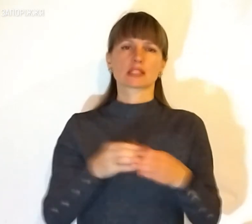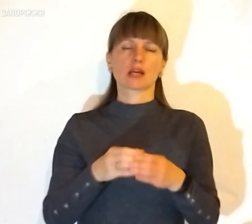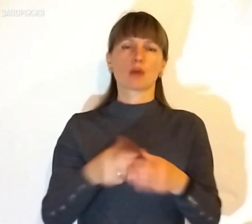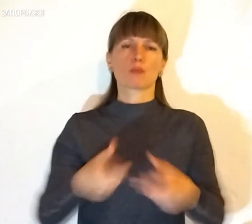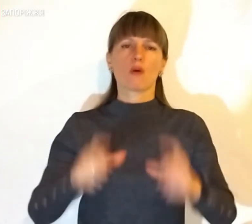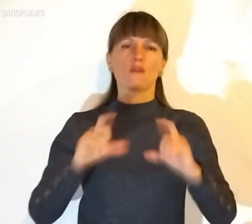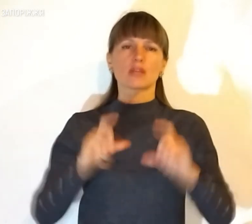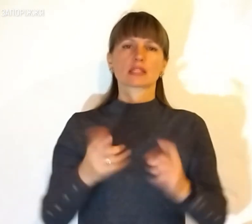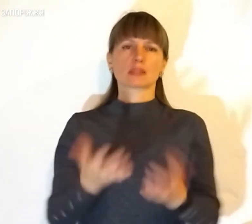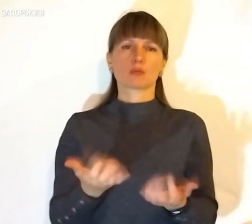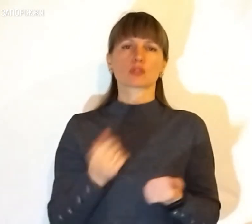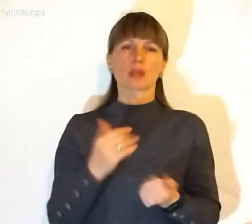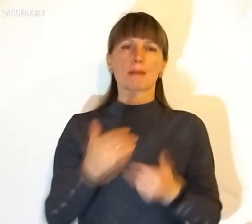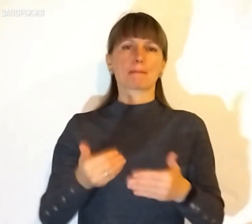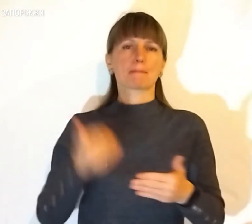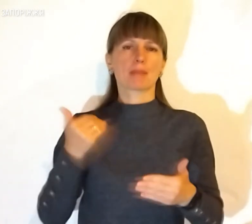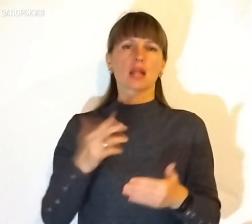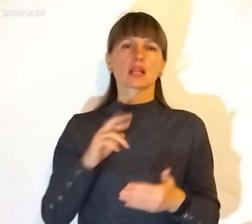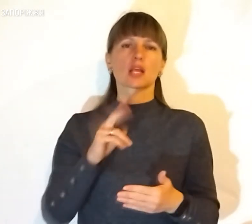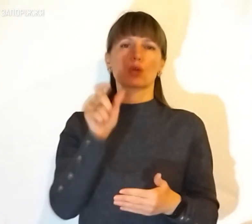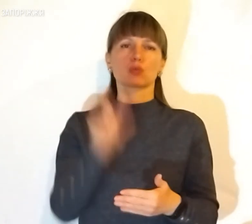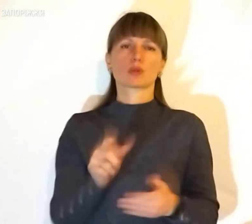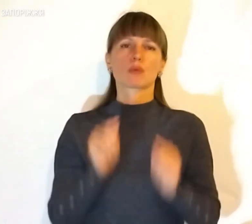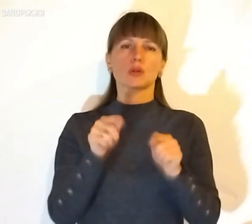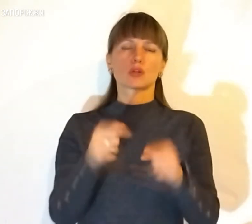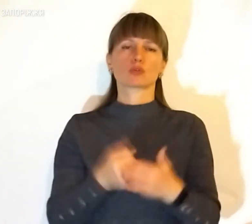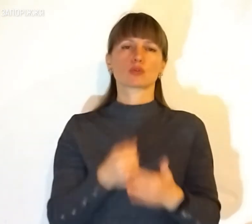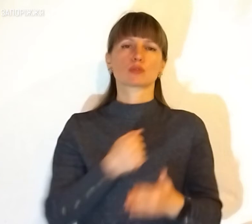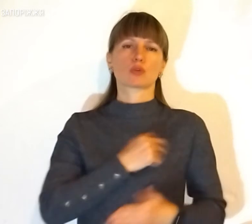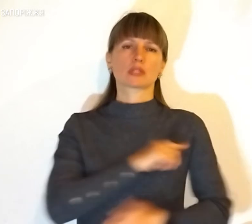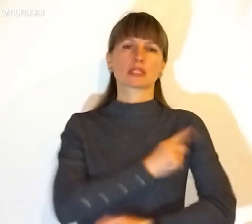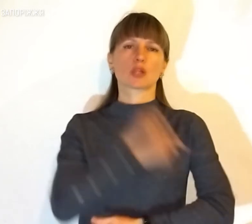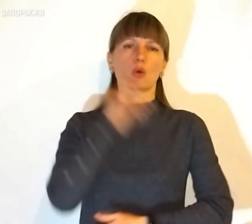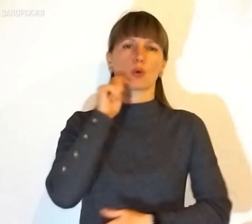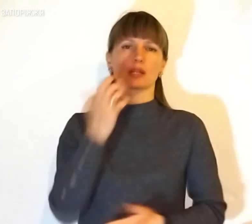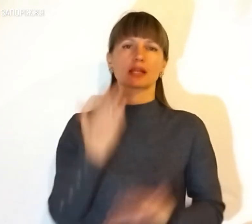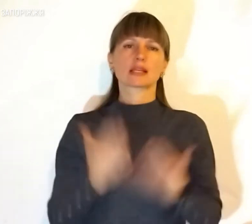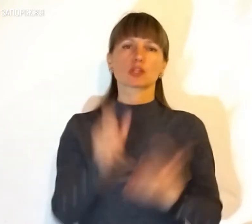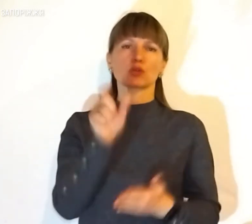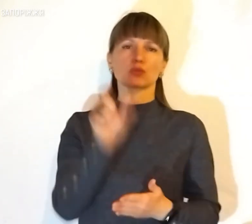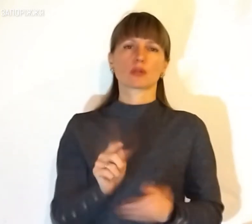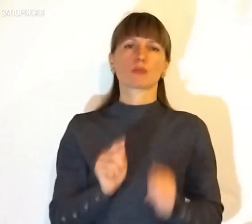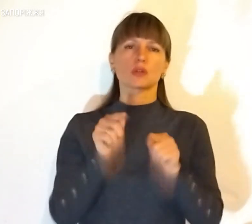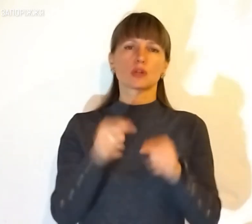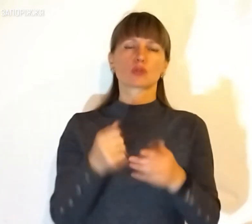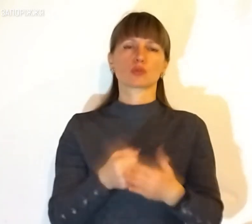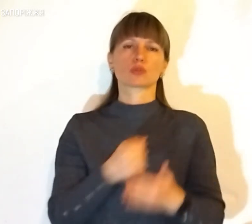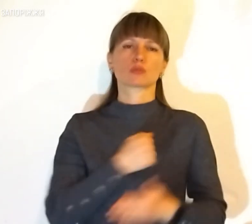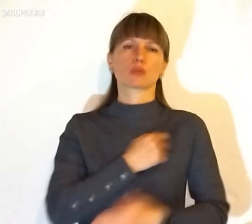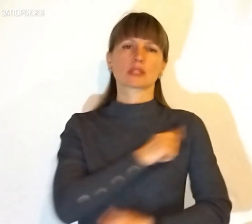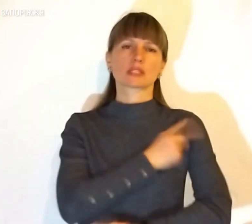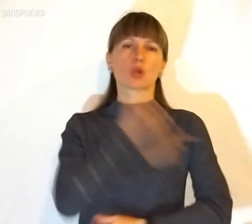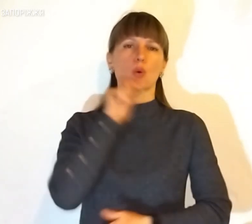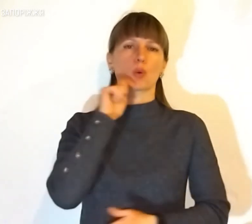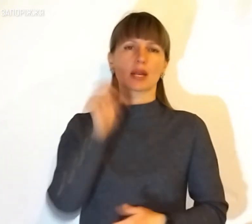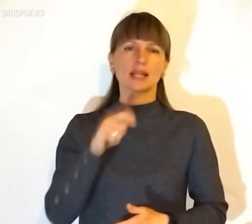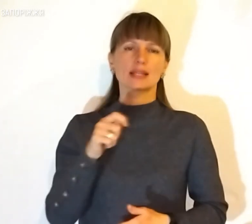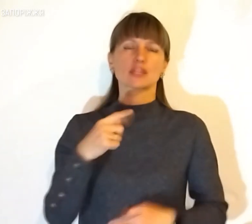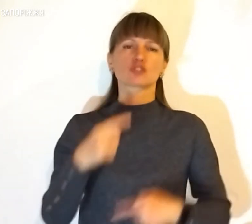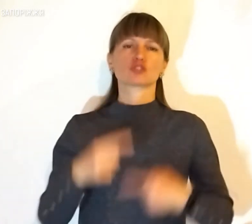перед тим, як людина потрапляє до Збройних сил України. Тобто, якщо людина потрапила до Збройних сил України через